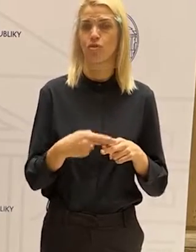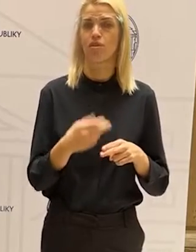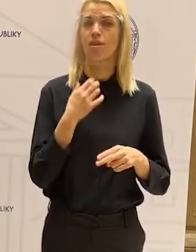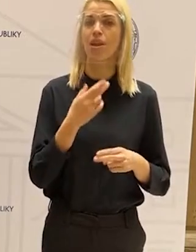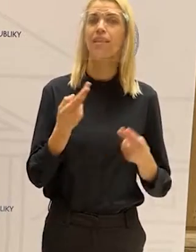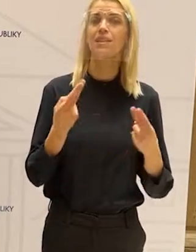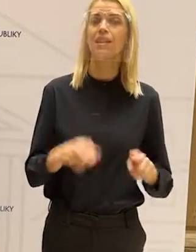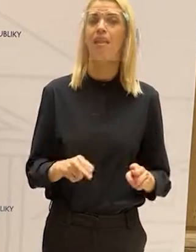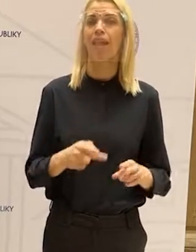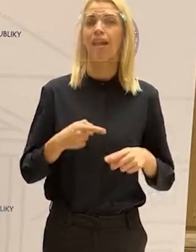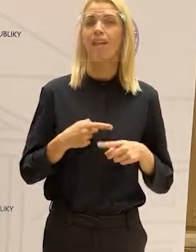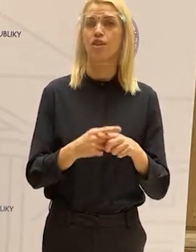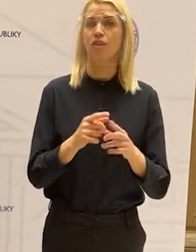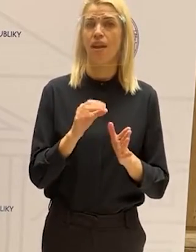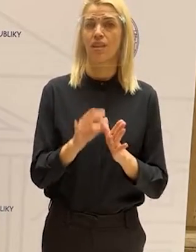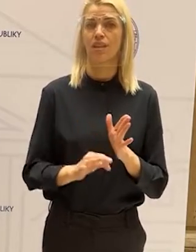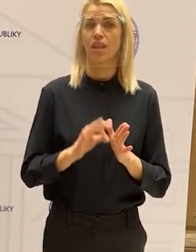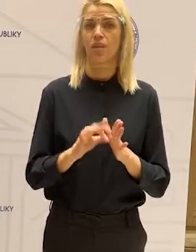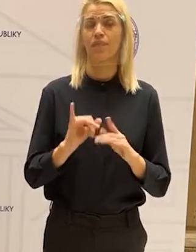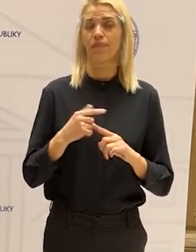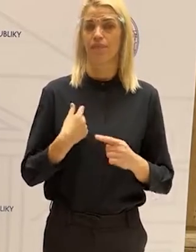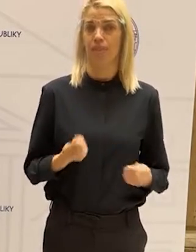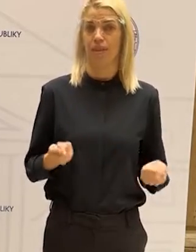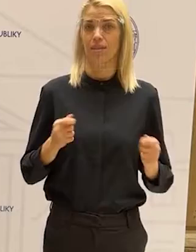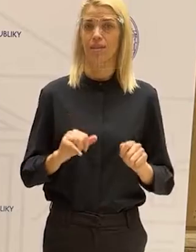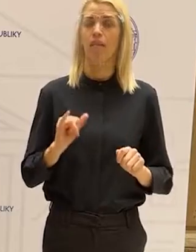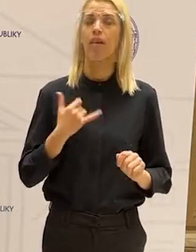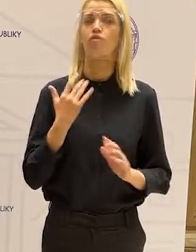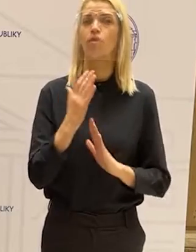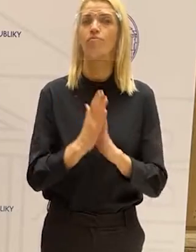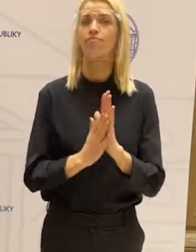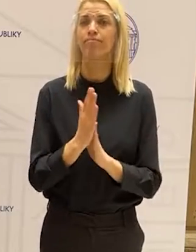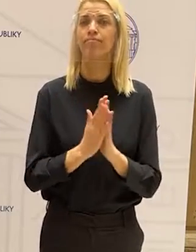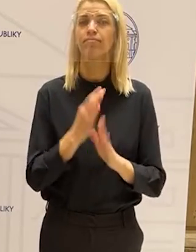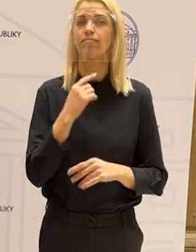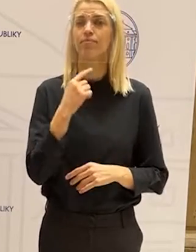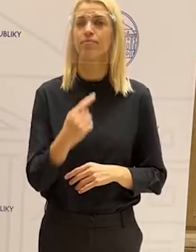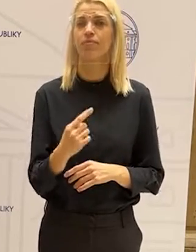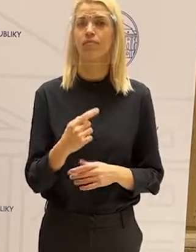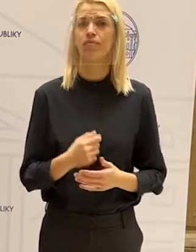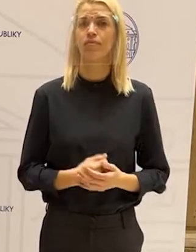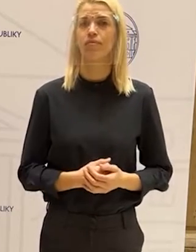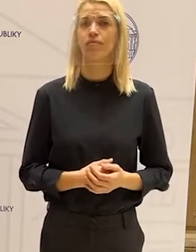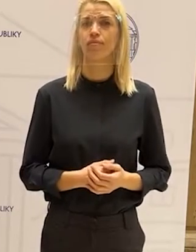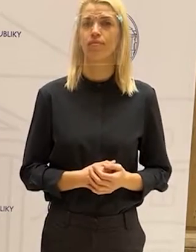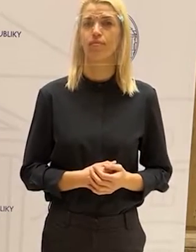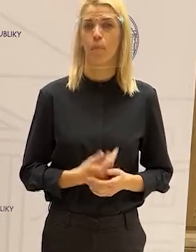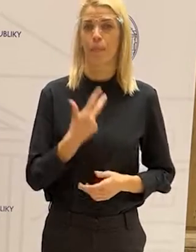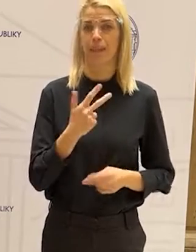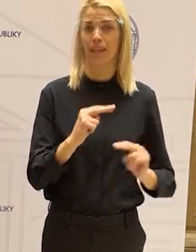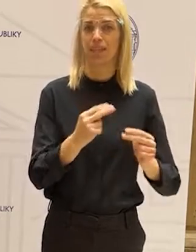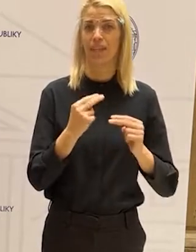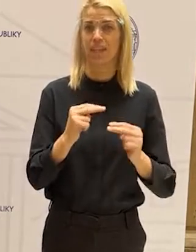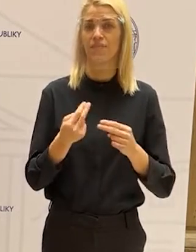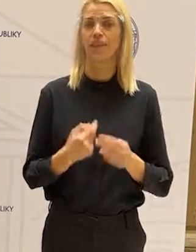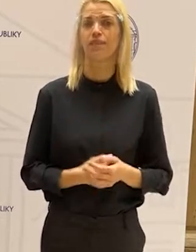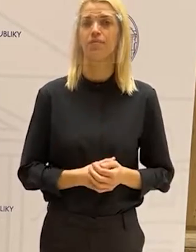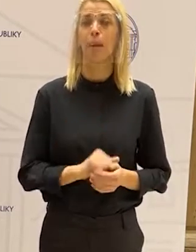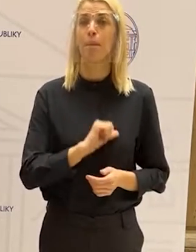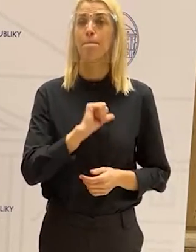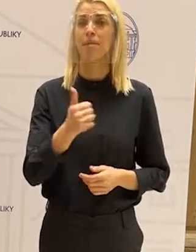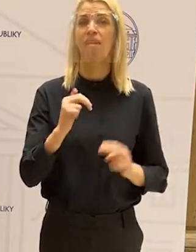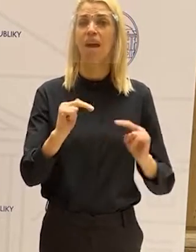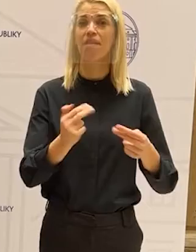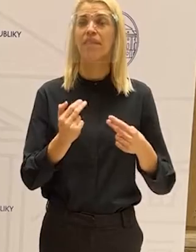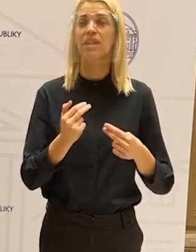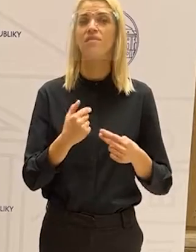krízové situácie. A možno v závere mi dovolte vysloviť ešte tri výzvy. Prvá